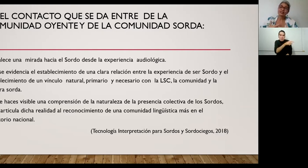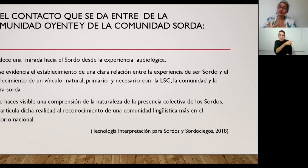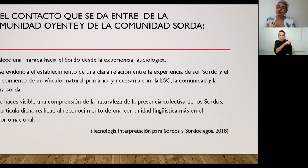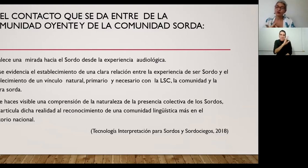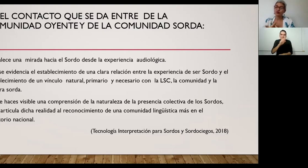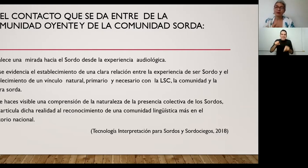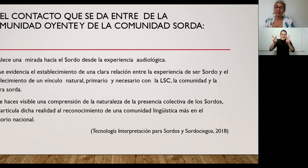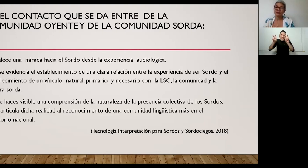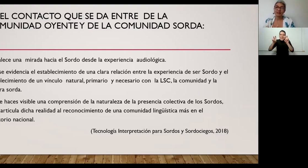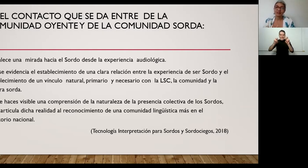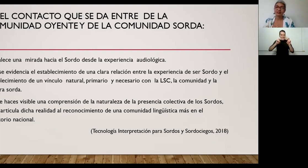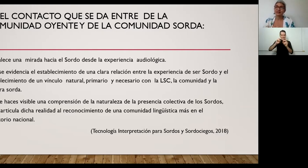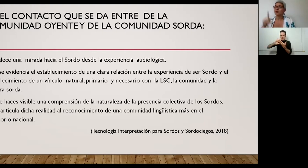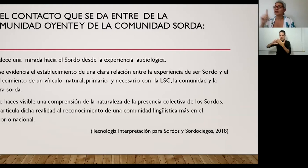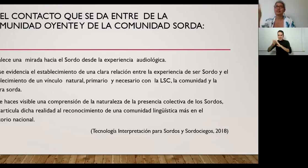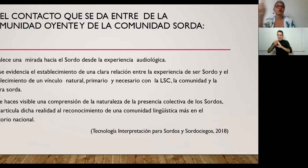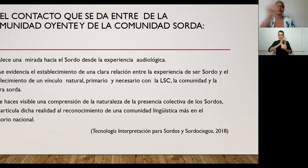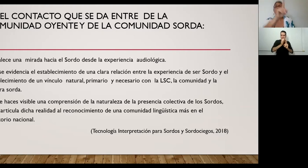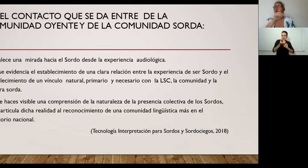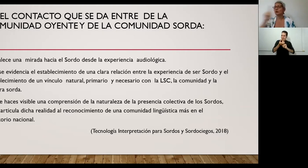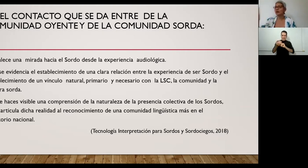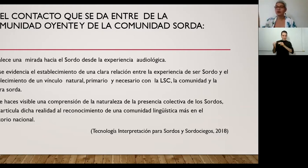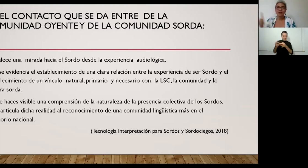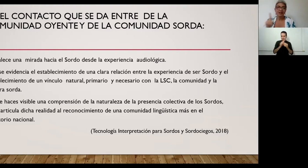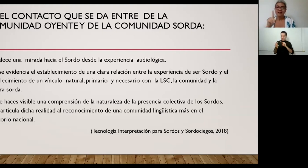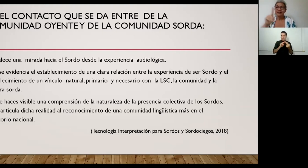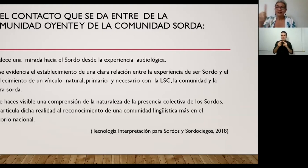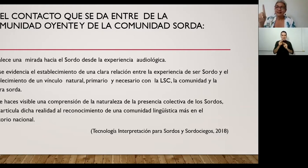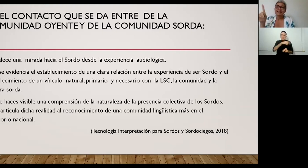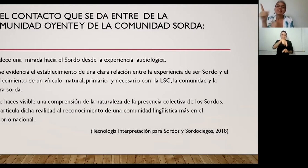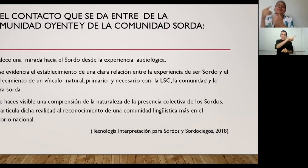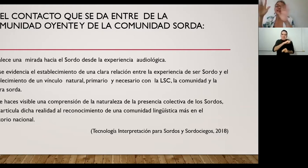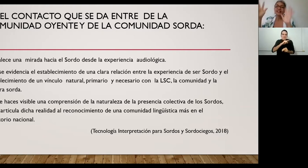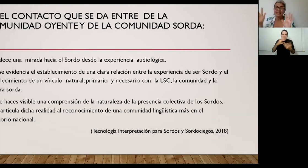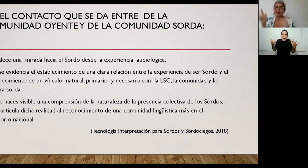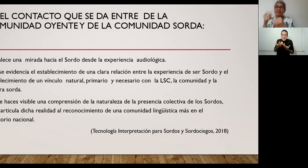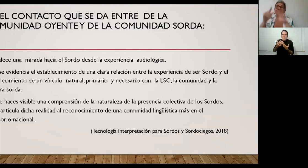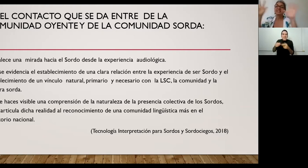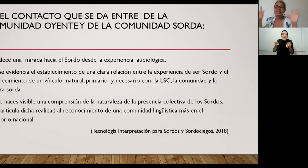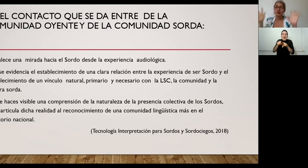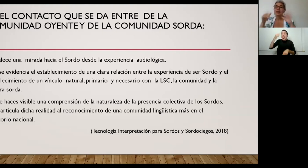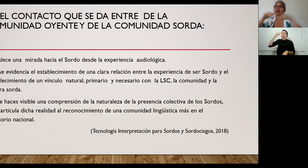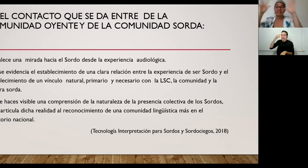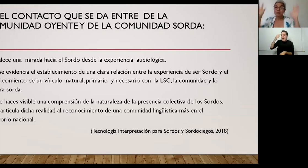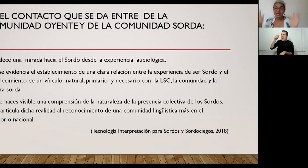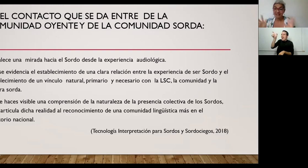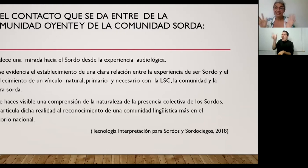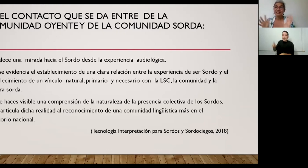no aparece fuertemente es como que si el sordo fuera único y se defendiera y aprendiera esa lengua de manera mágica